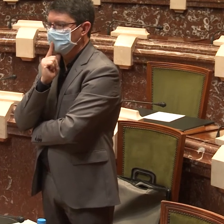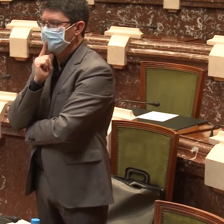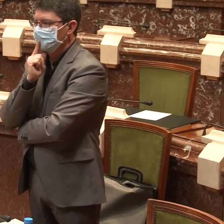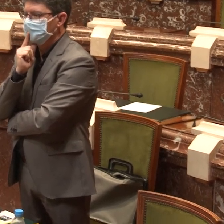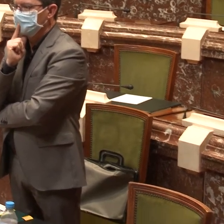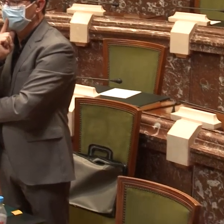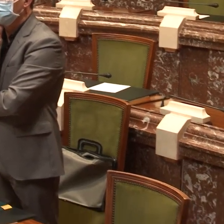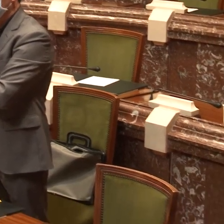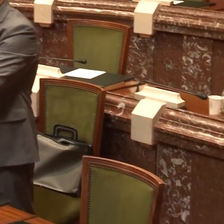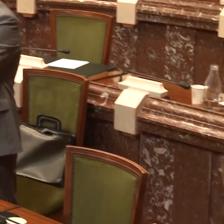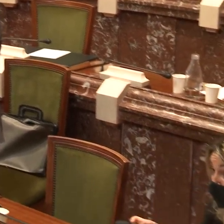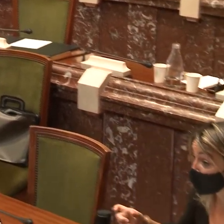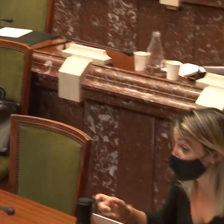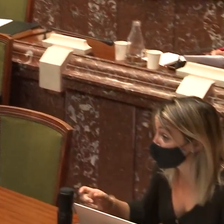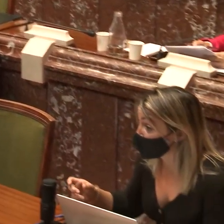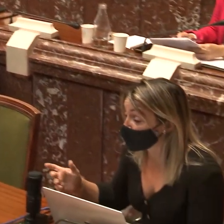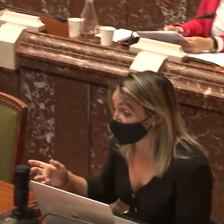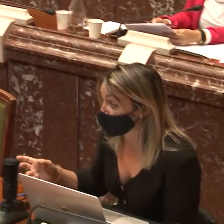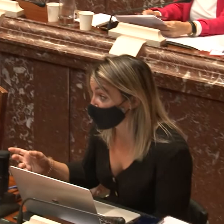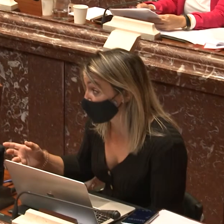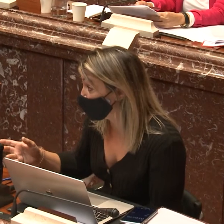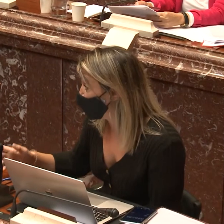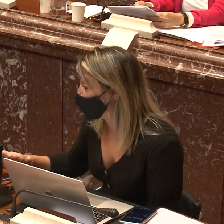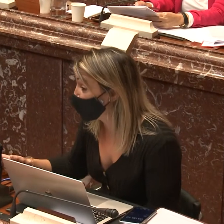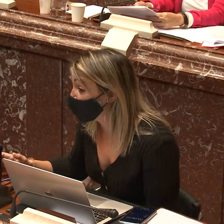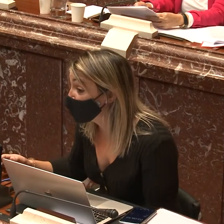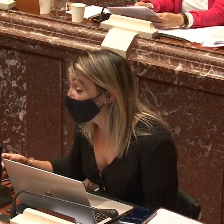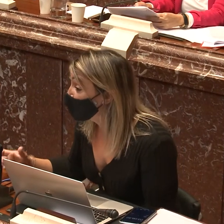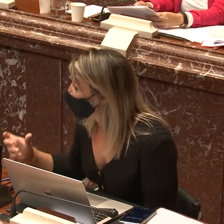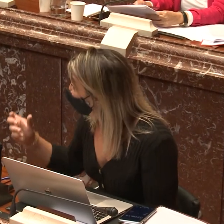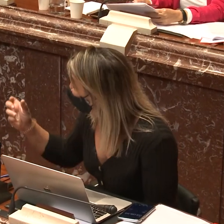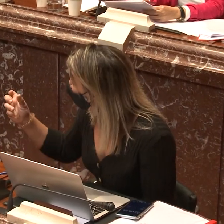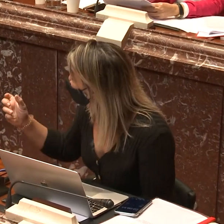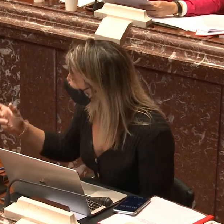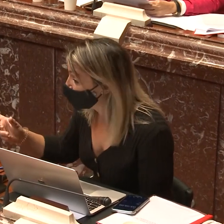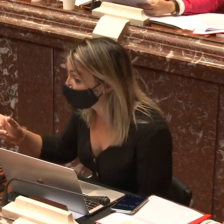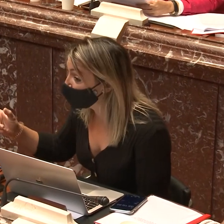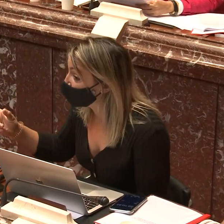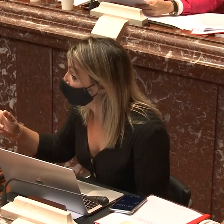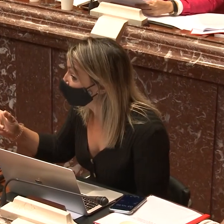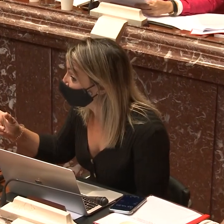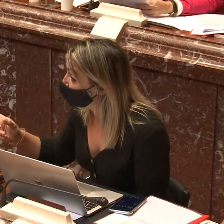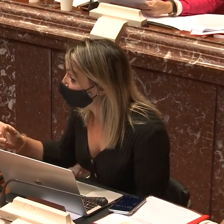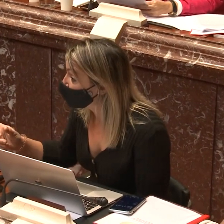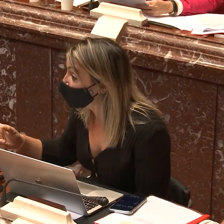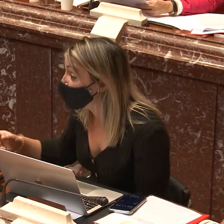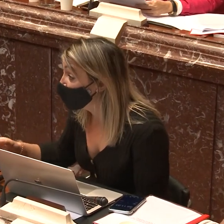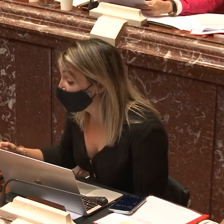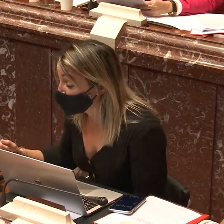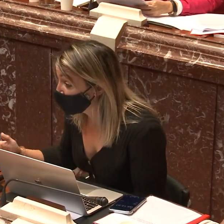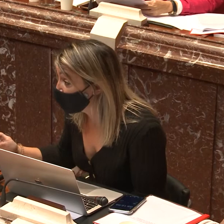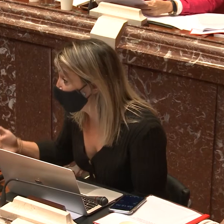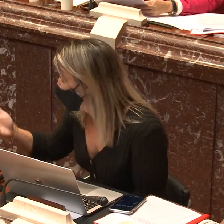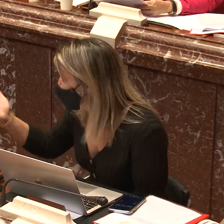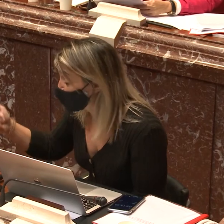yo creo que deberíamos de ser más breves nosotros y más directos, más al grano, darle a él un tiempo para que responda